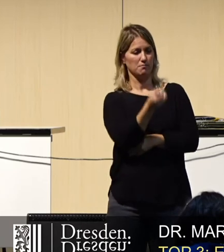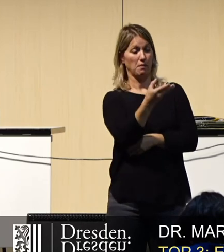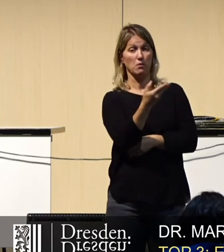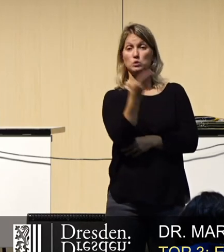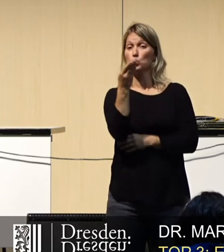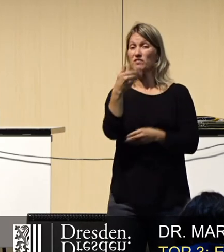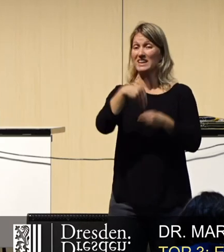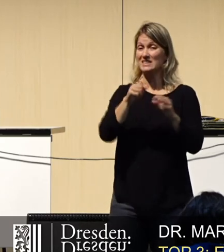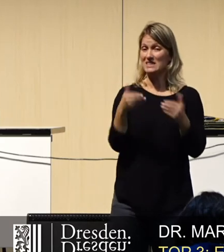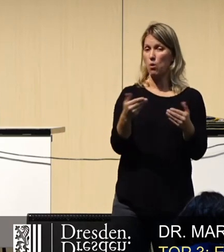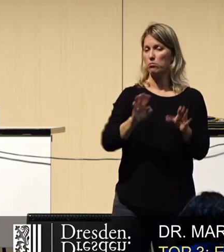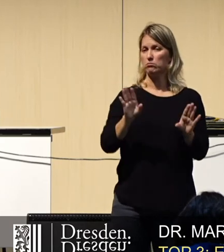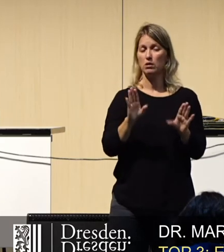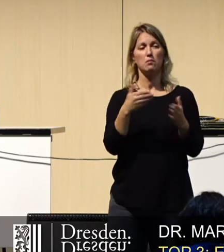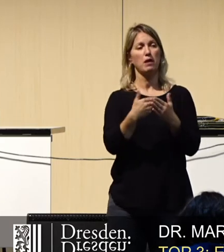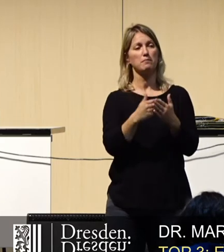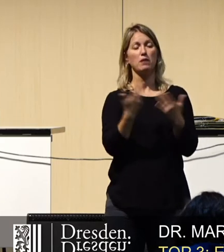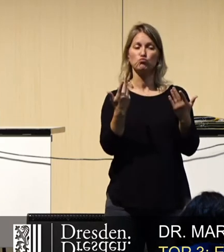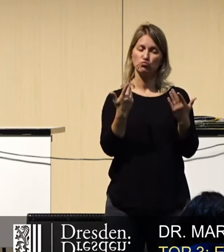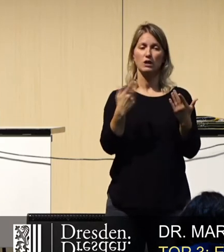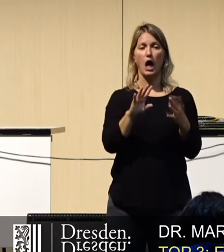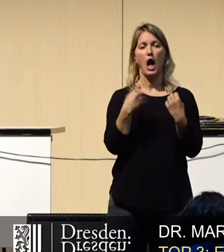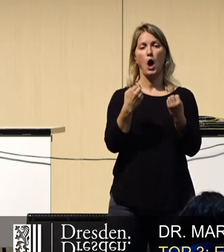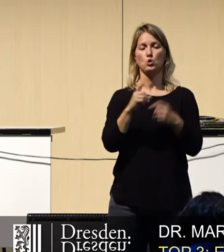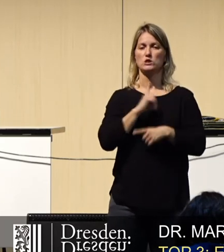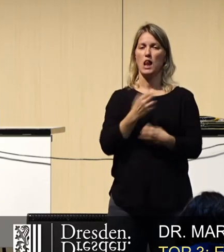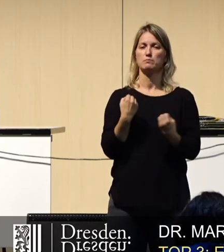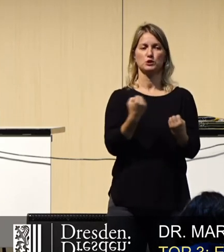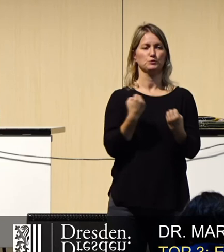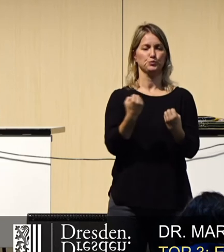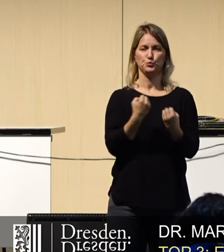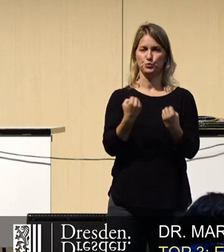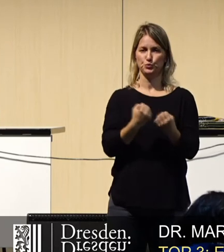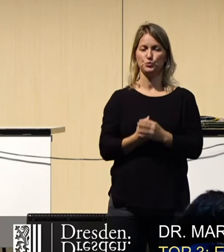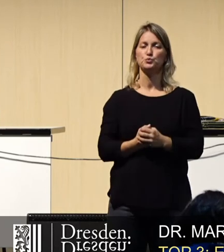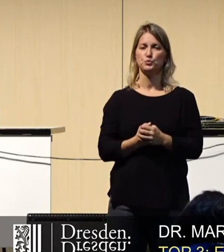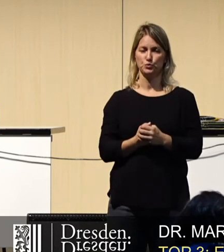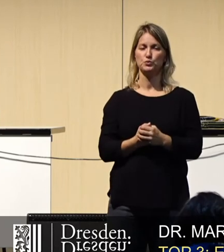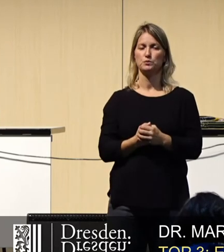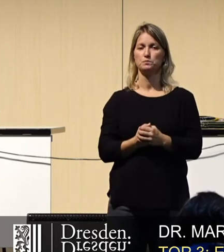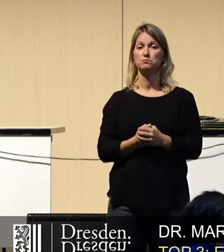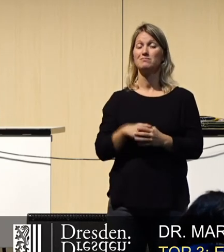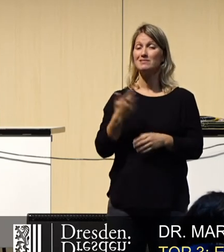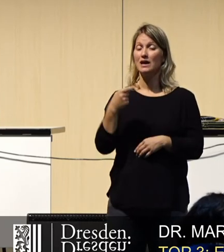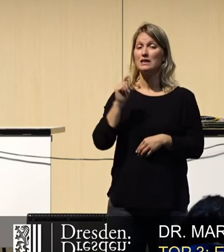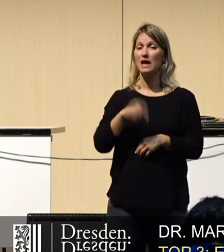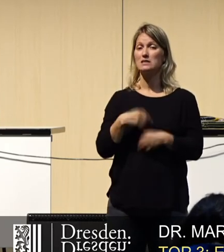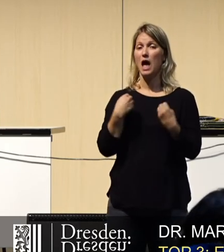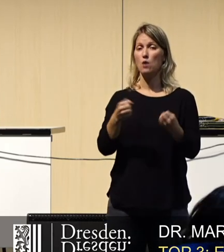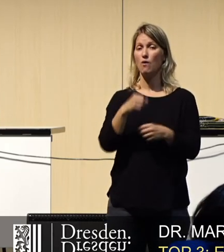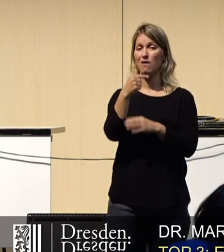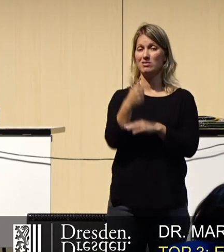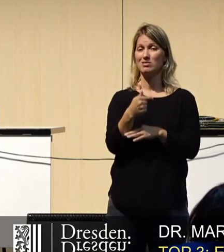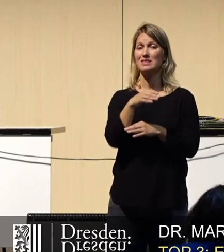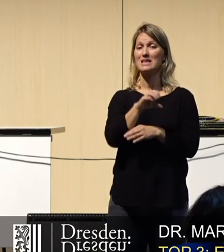sein, aber es ist möglich. Wir gehen in Richtung selbstfahrende Autos. Die armen kleinen Teslas heute, die versuchen selber